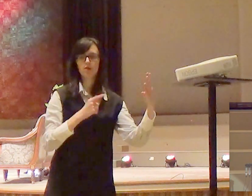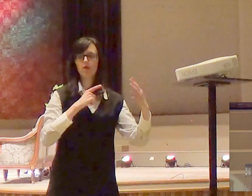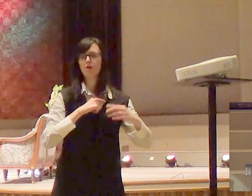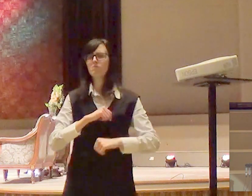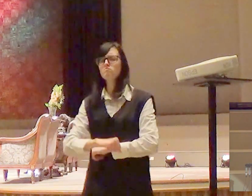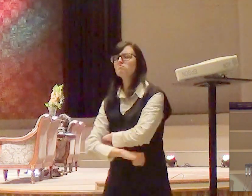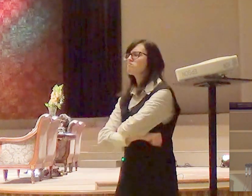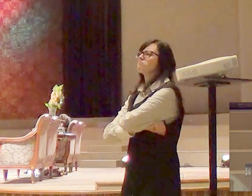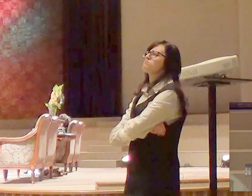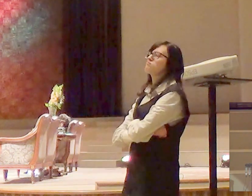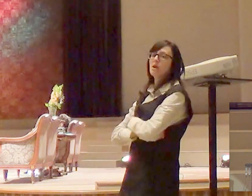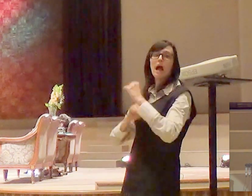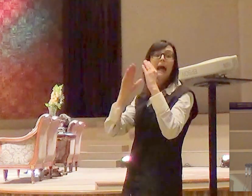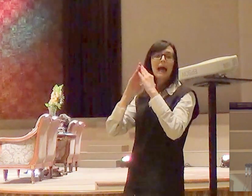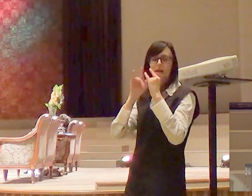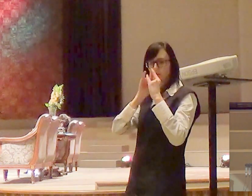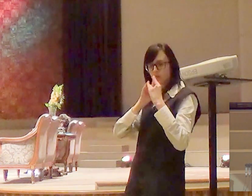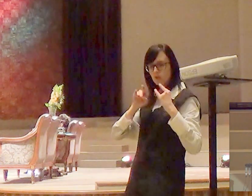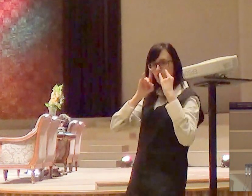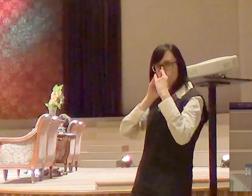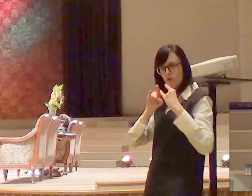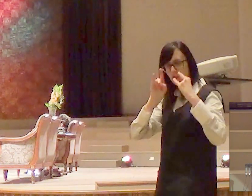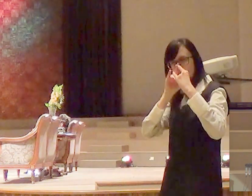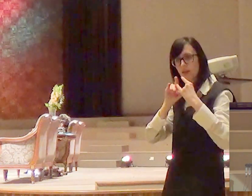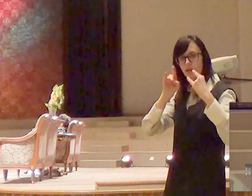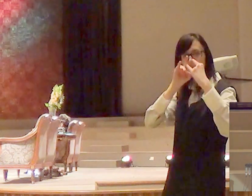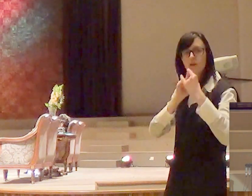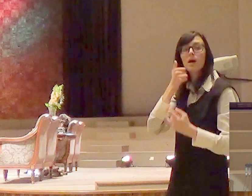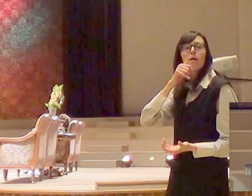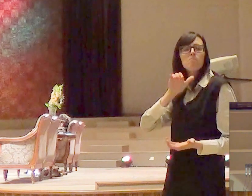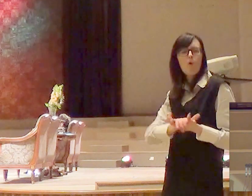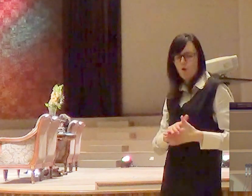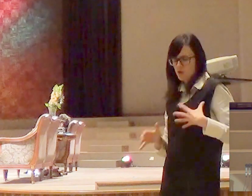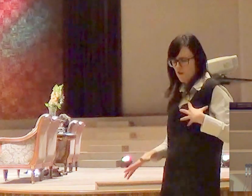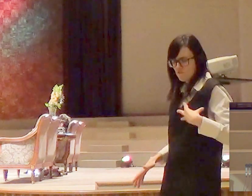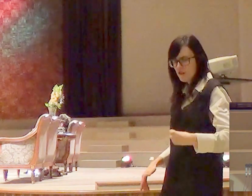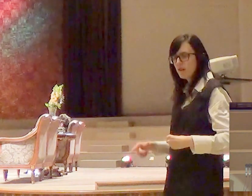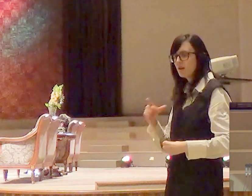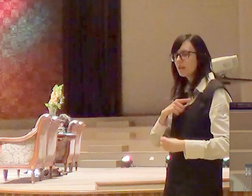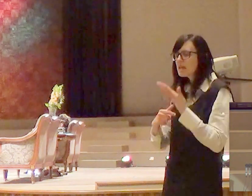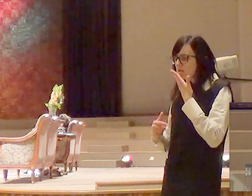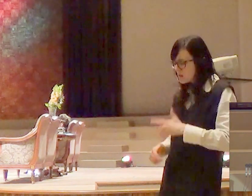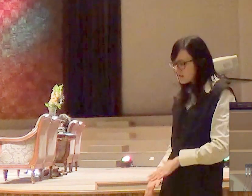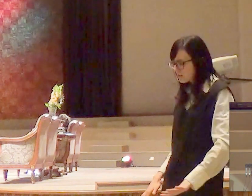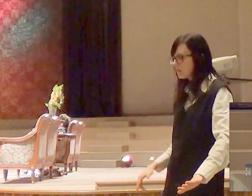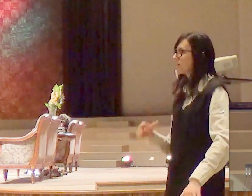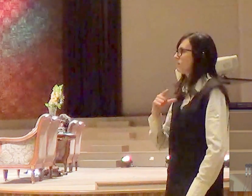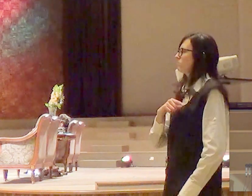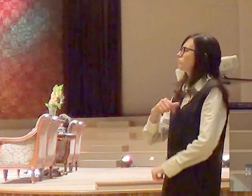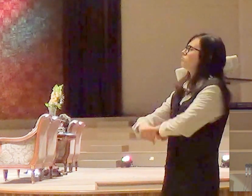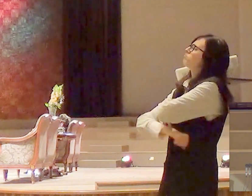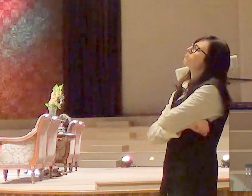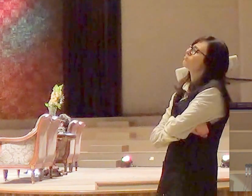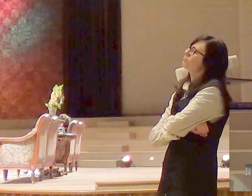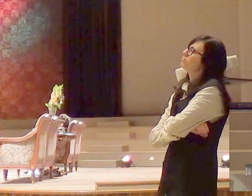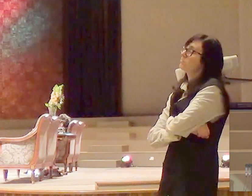entrada das suas tendas junto com as suas mulheres seus filhos suas crianças pequenas e disse Moisés